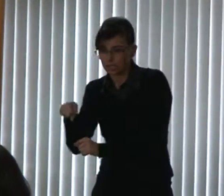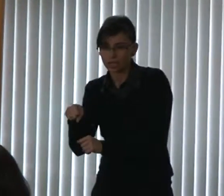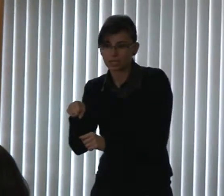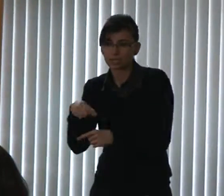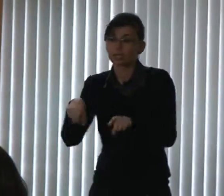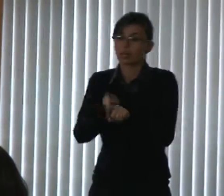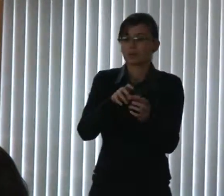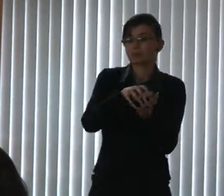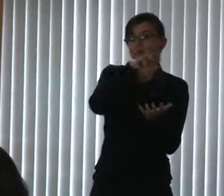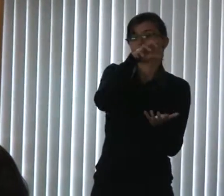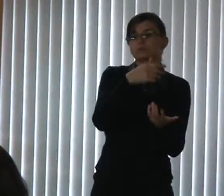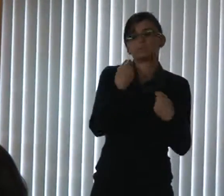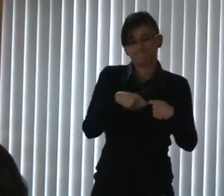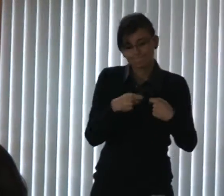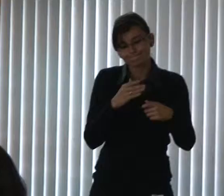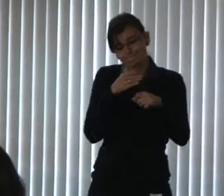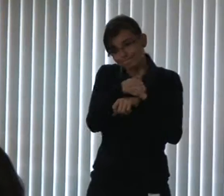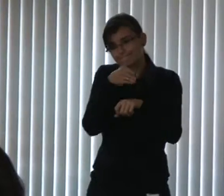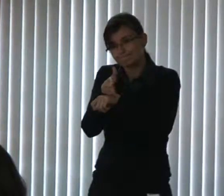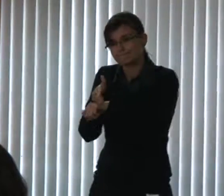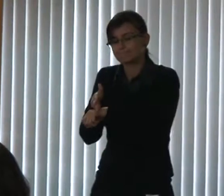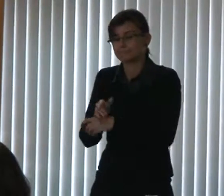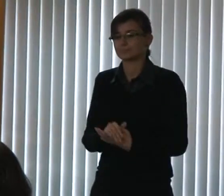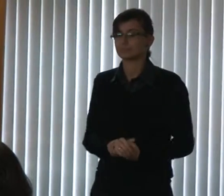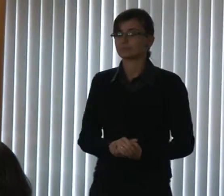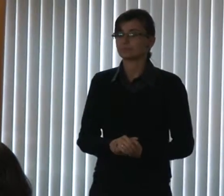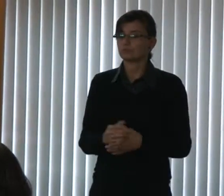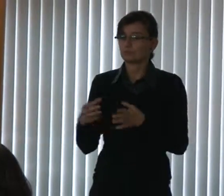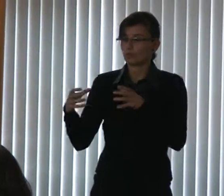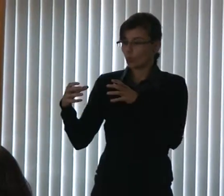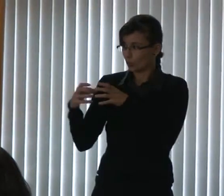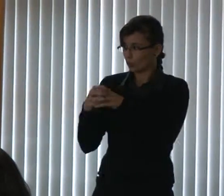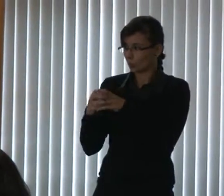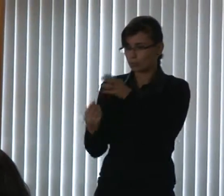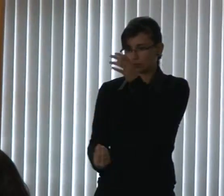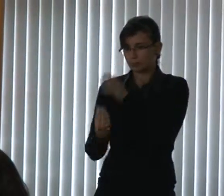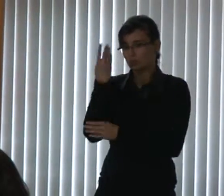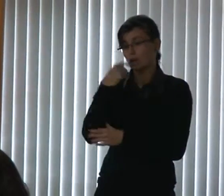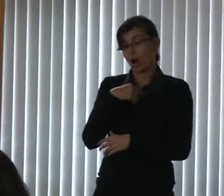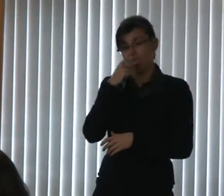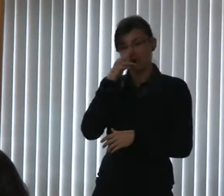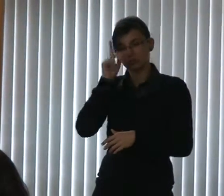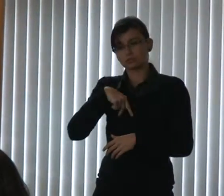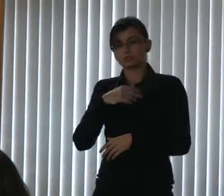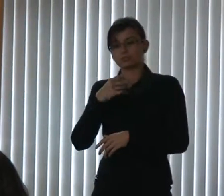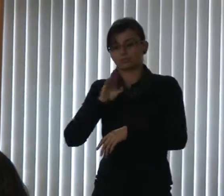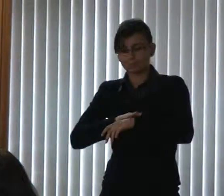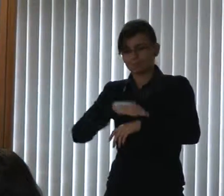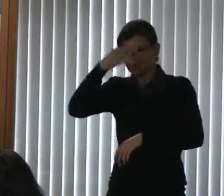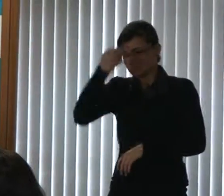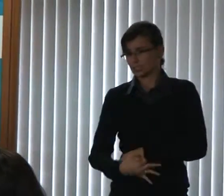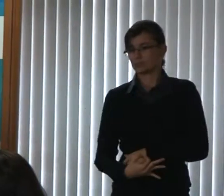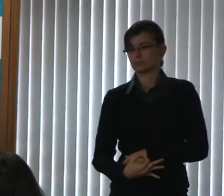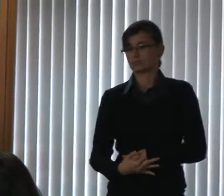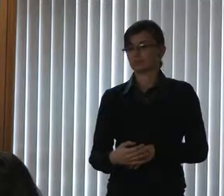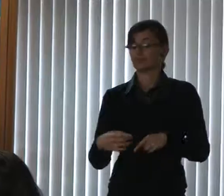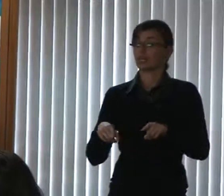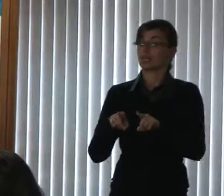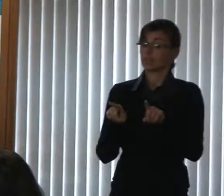Então, gente, essa comissão realmente, ela foi formada no momento certo, mas como as pessoas as certas. E eu tenho certeza